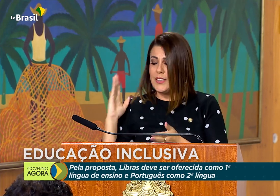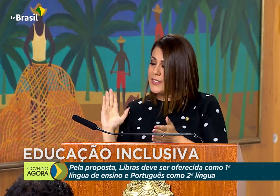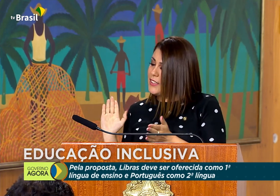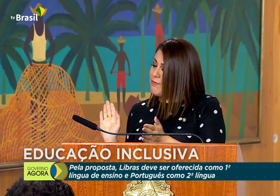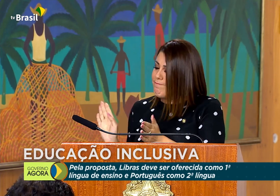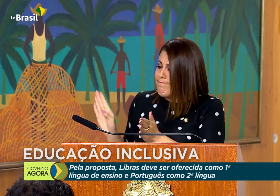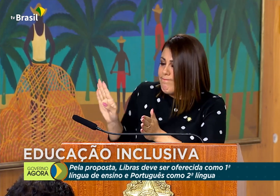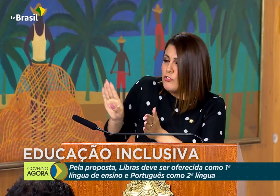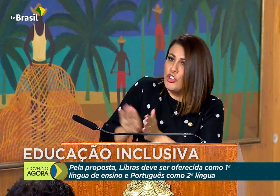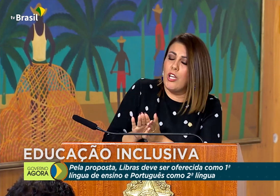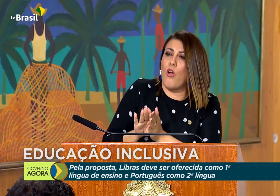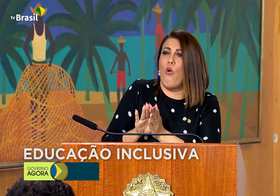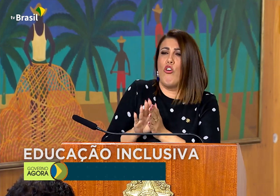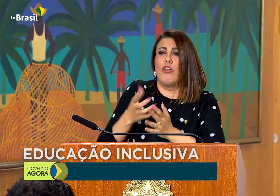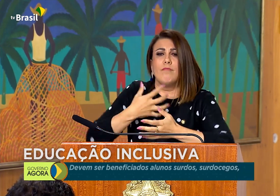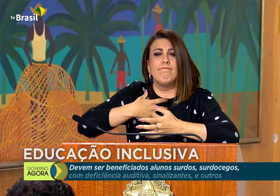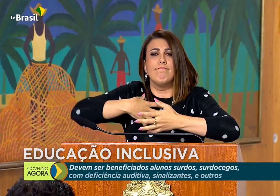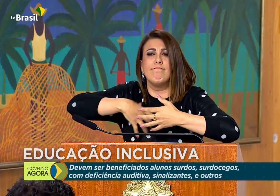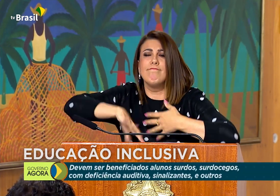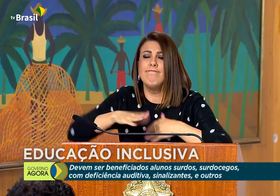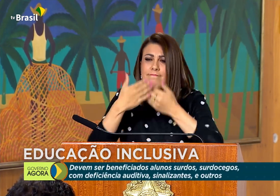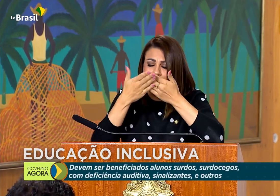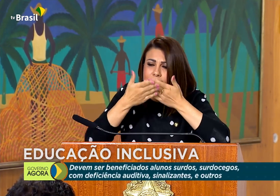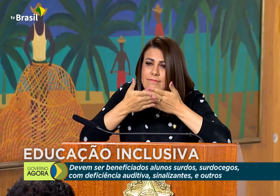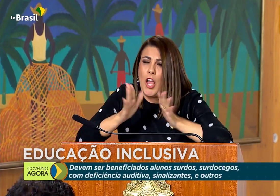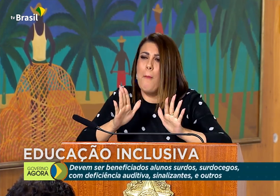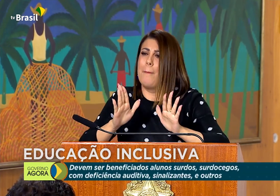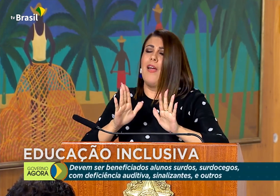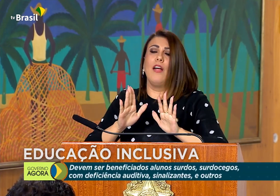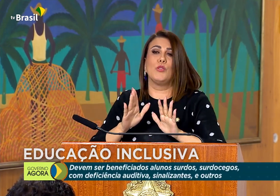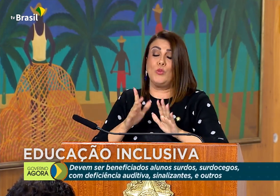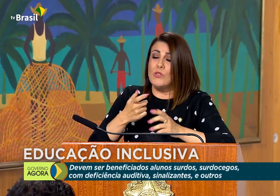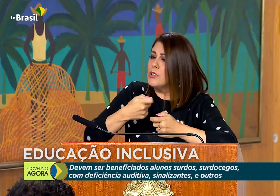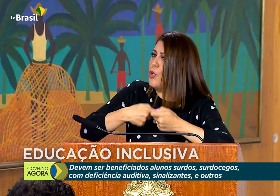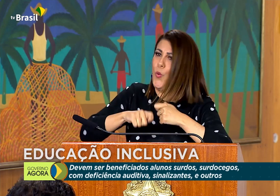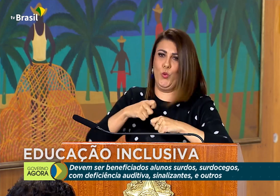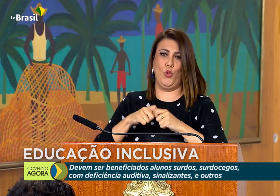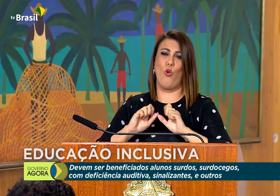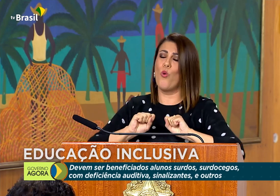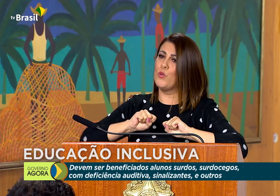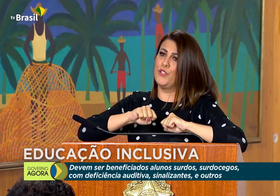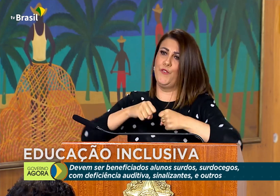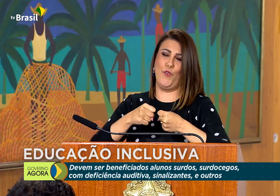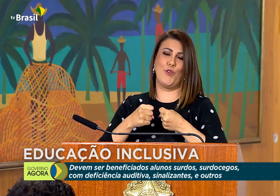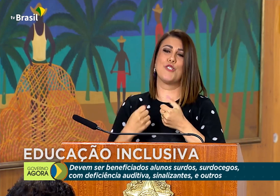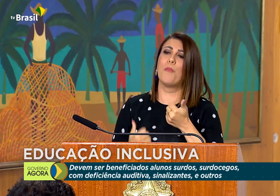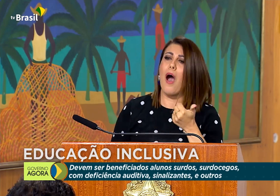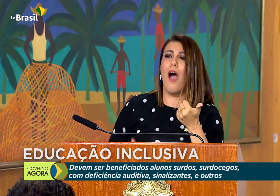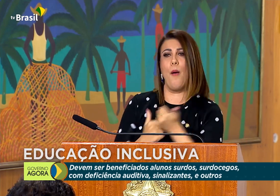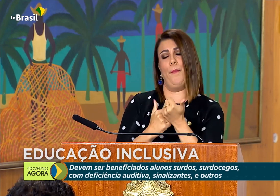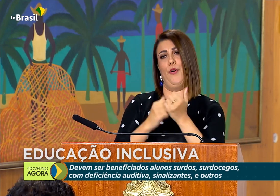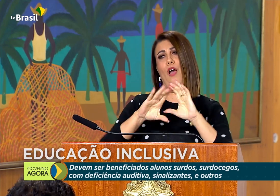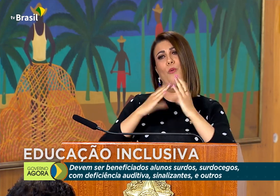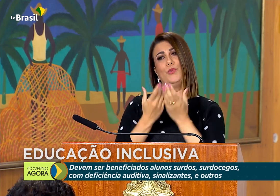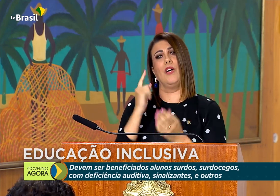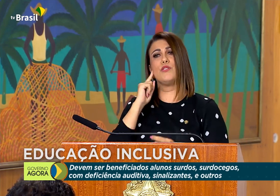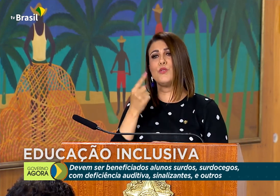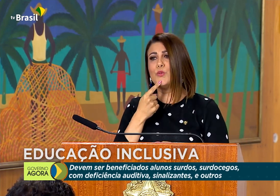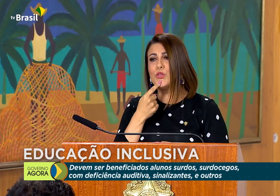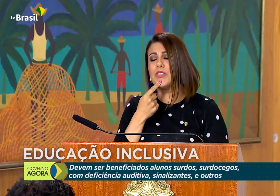à secretária Hilda Peliz, que, se chegamos até aqui, foi por causa da sua ajuda e do seu apoio, que